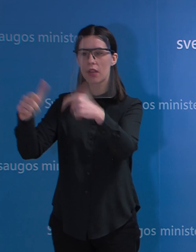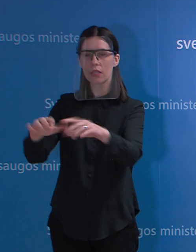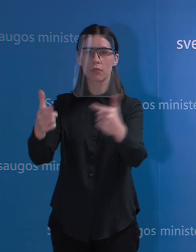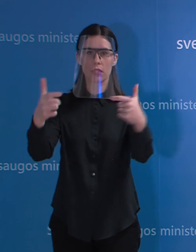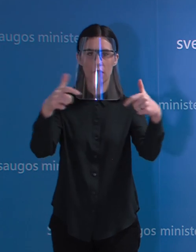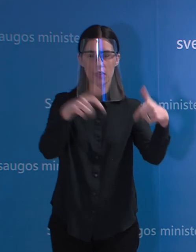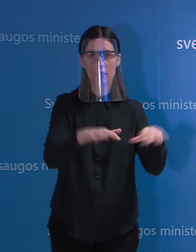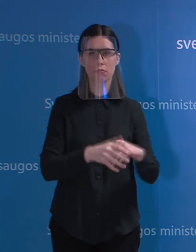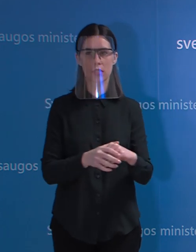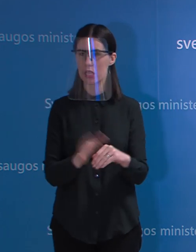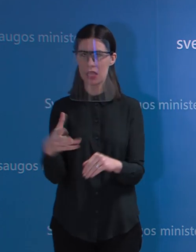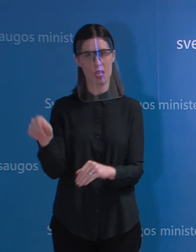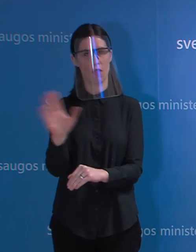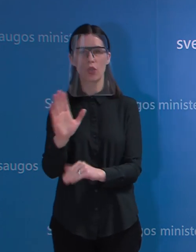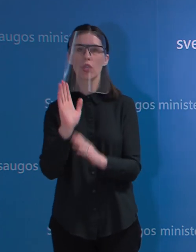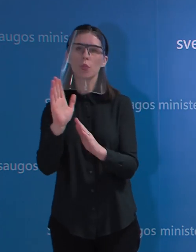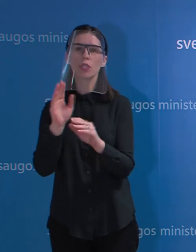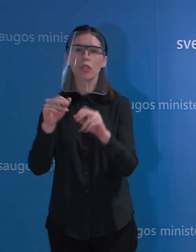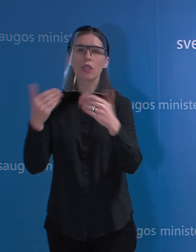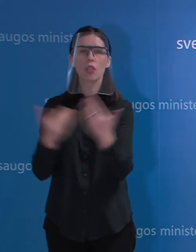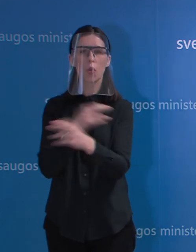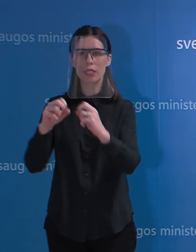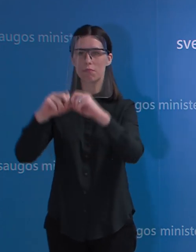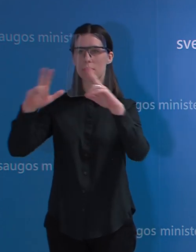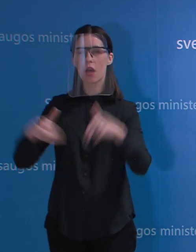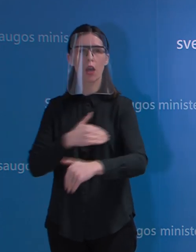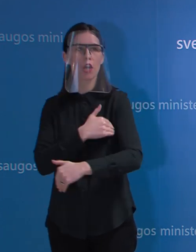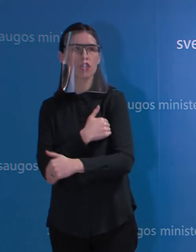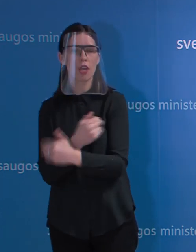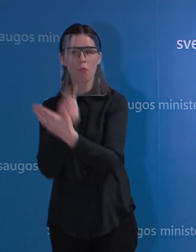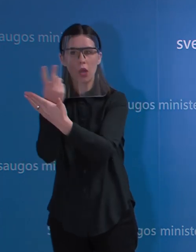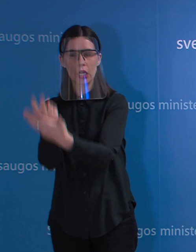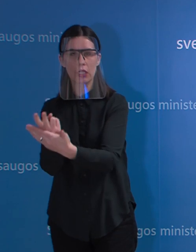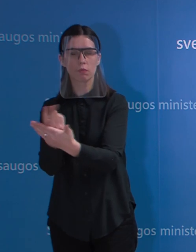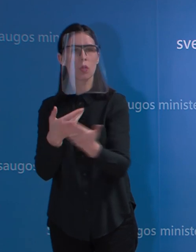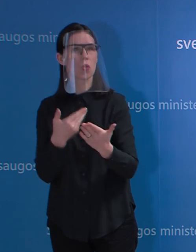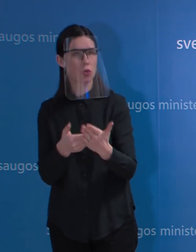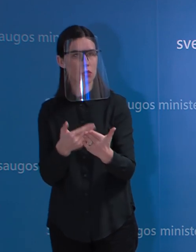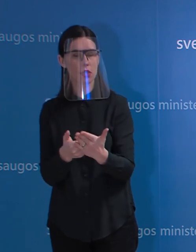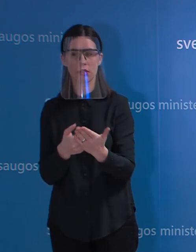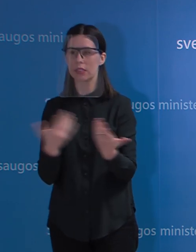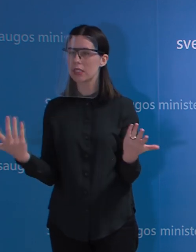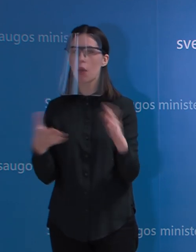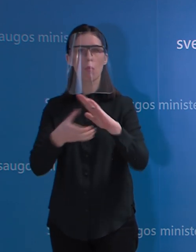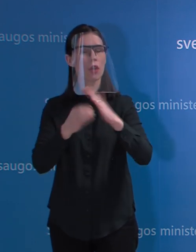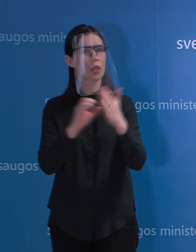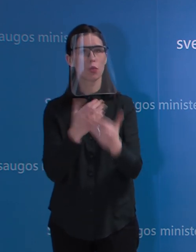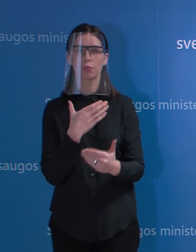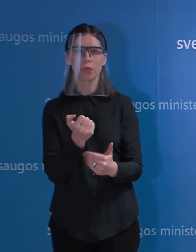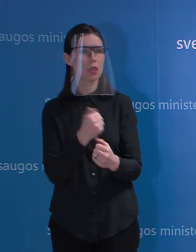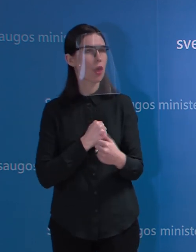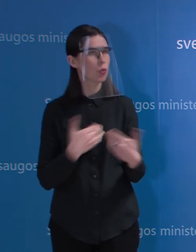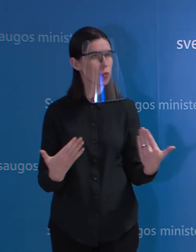steiks karščiavimo klinikas, nes neturi tam įrangos patalpų. Pavyzdžiui, Vilniausia valdybė kietina karščiavimo